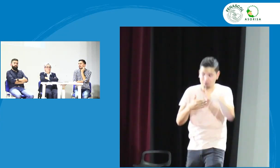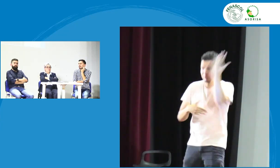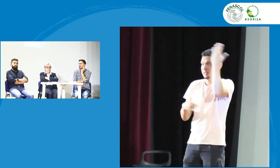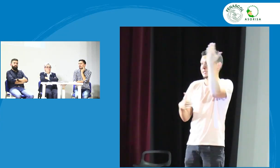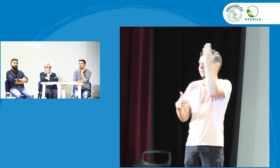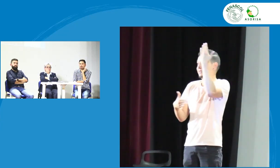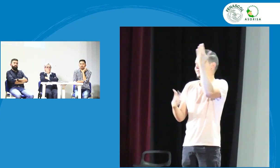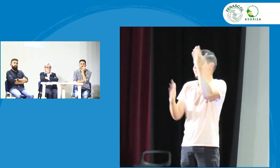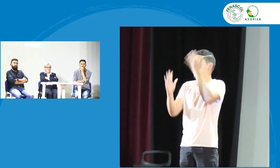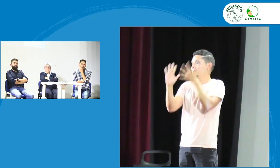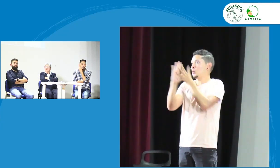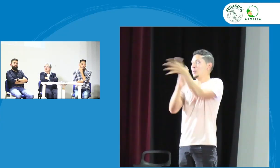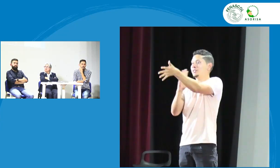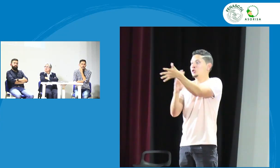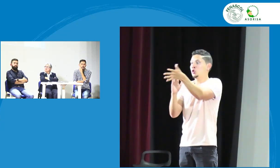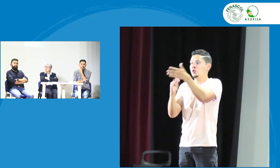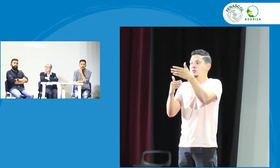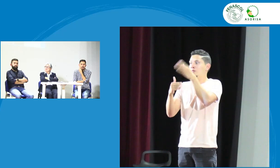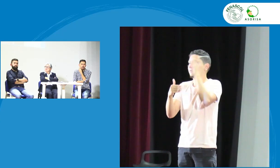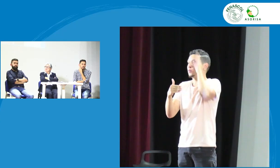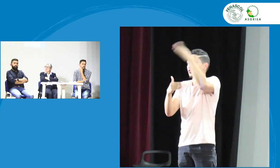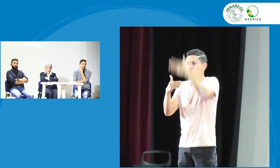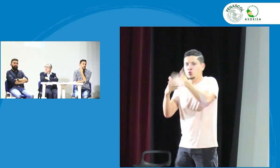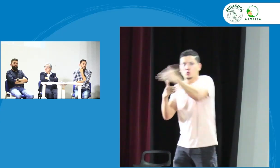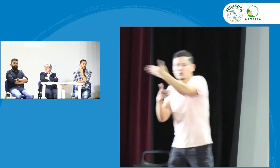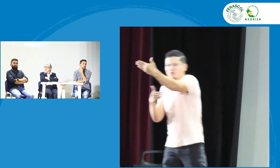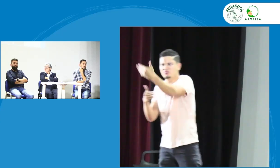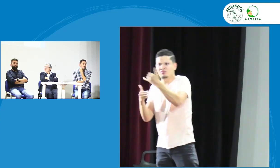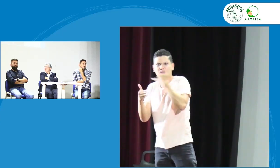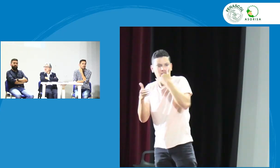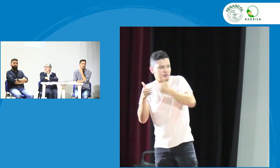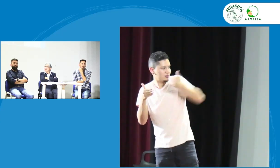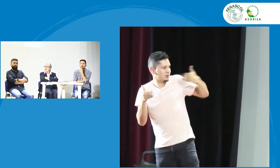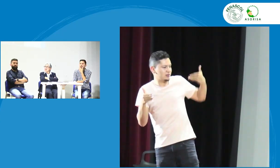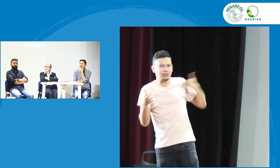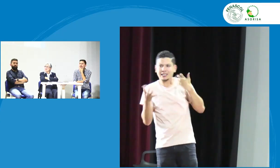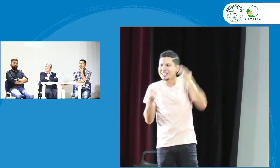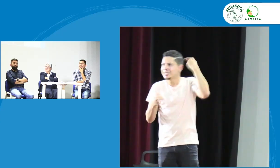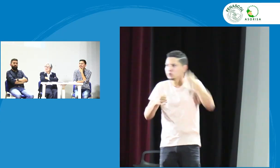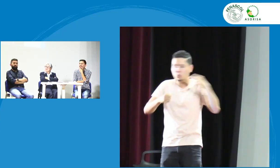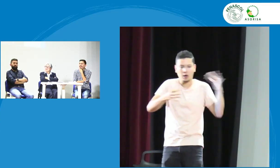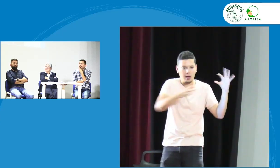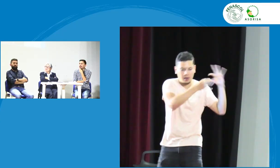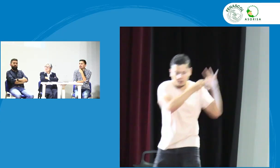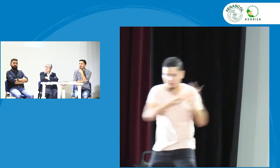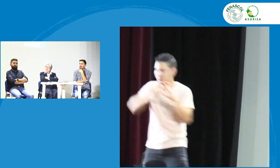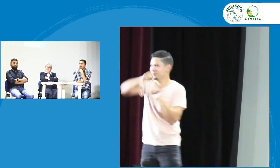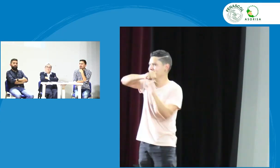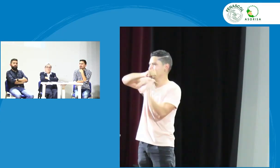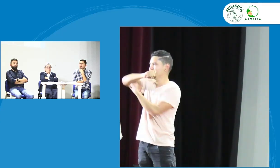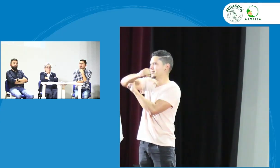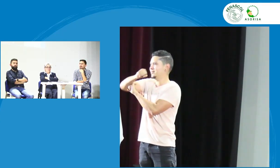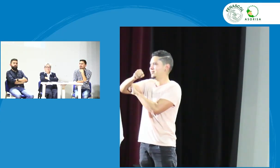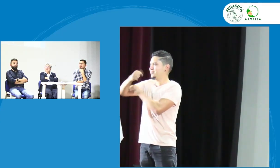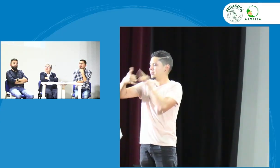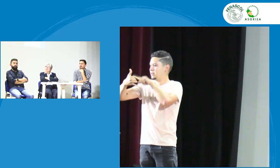fallecido cuántos hay a ciencia cierta y pues esto nos permitirá construir para un futuro